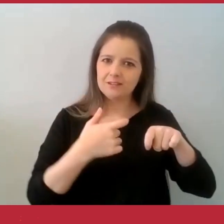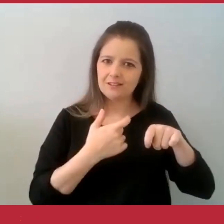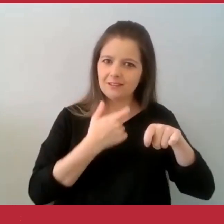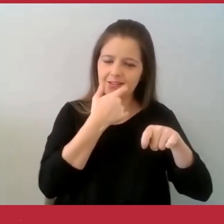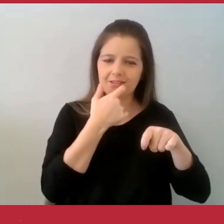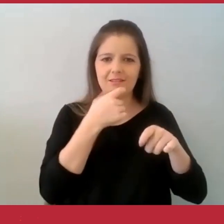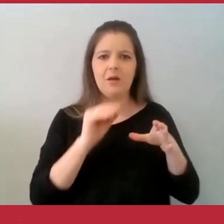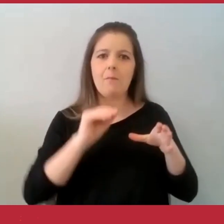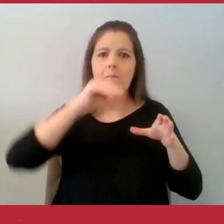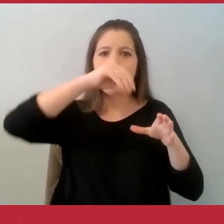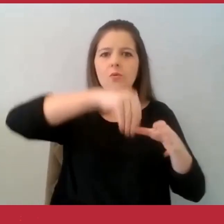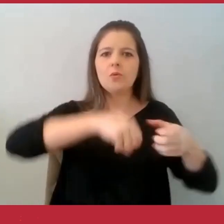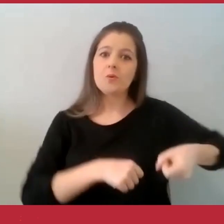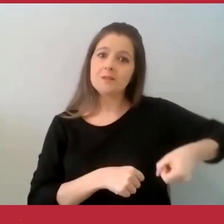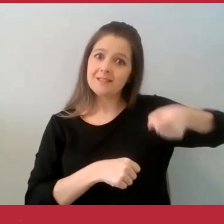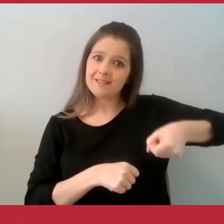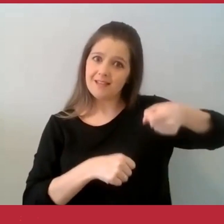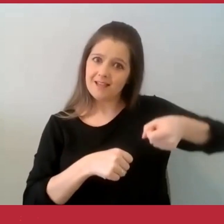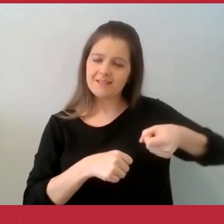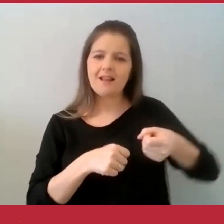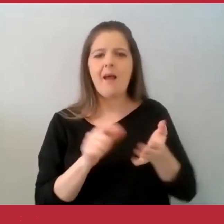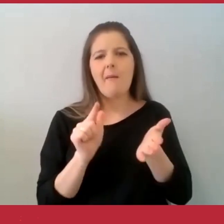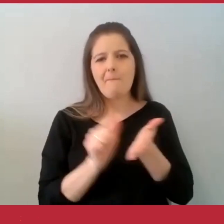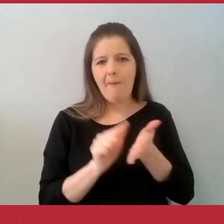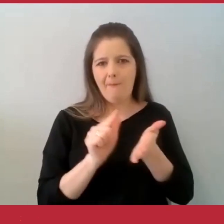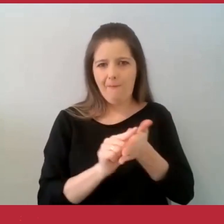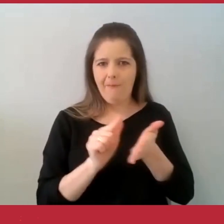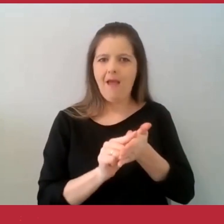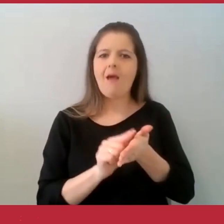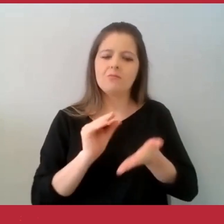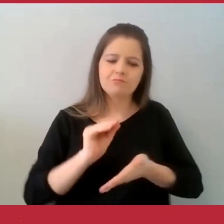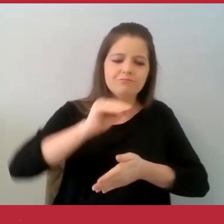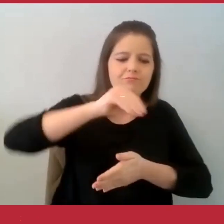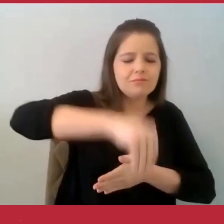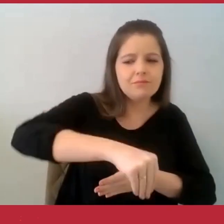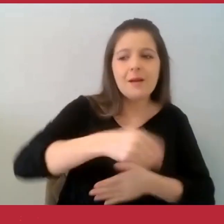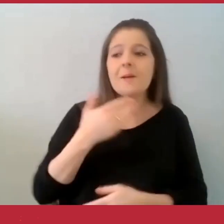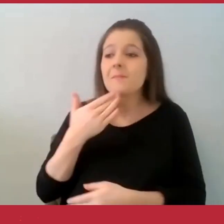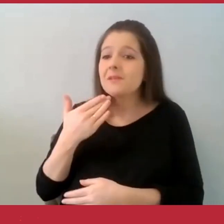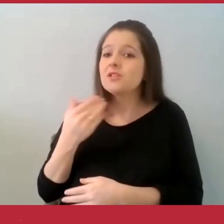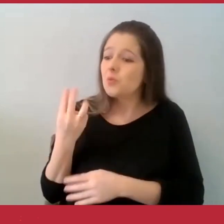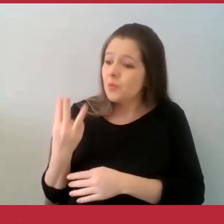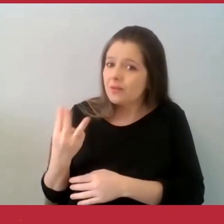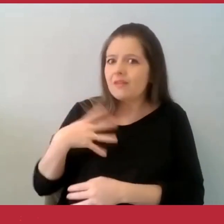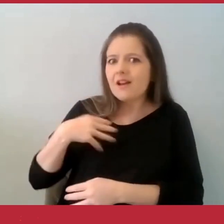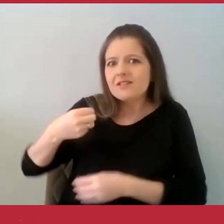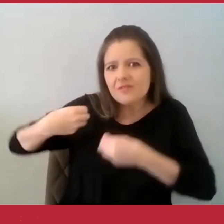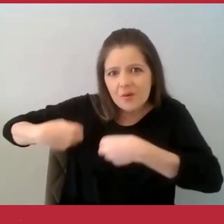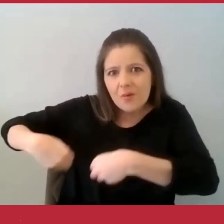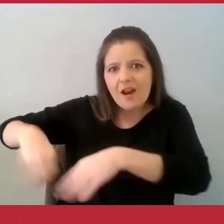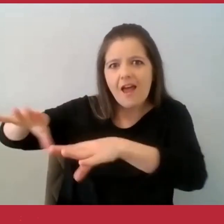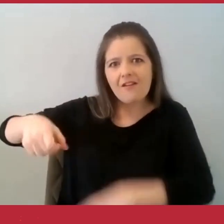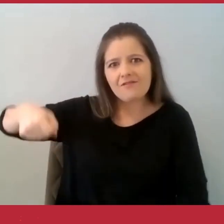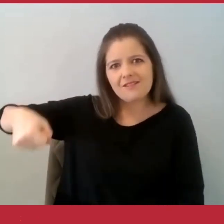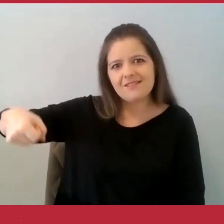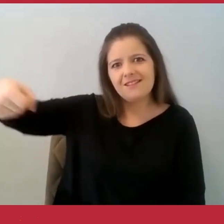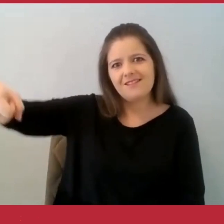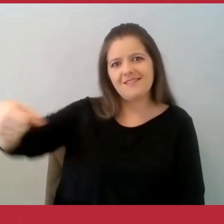bilhete e pediu para que os filhos levassem a cesta cheinha de biscoitos para o Felipe.